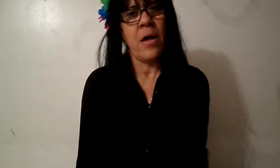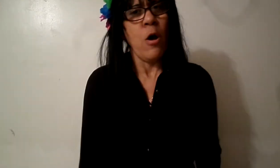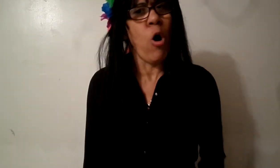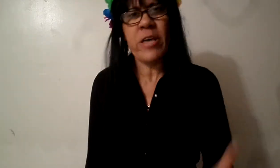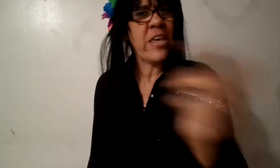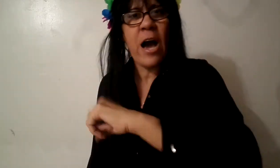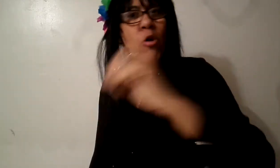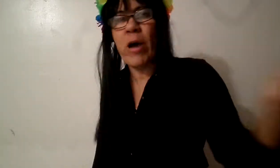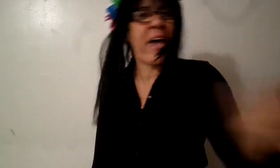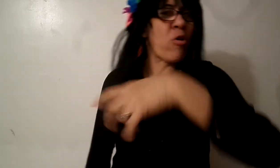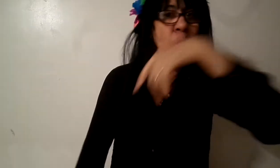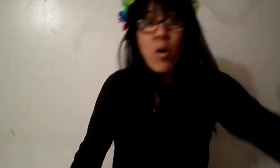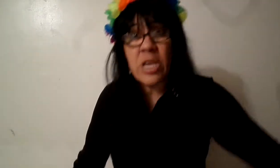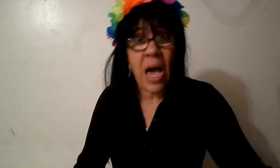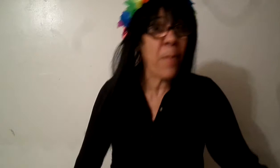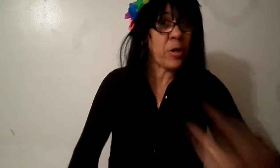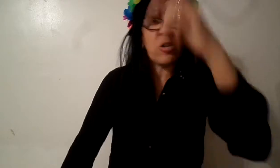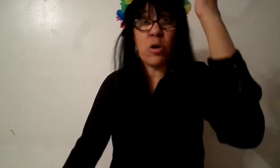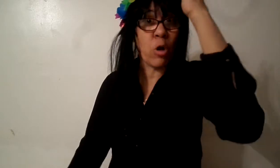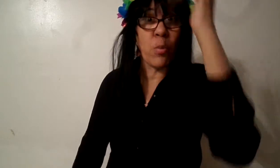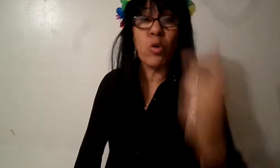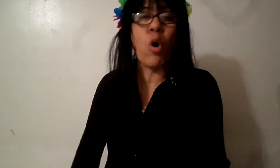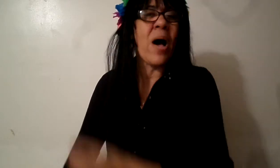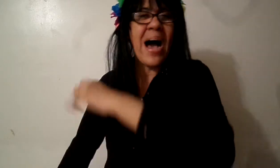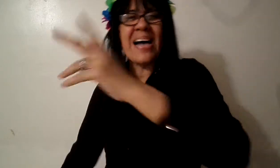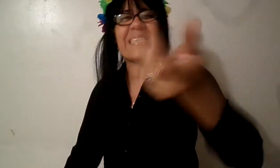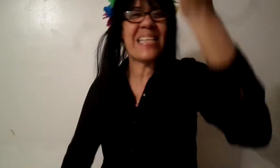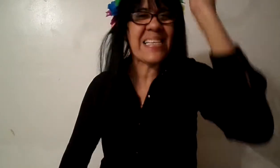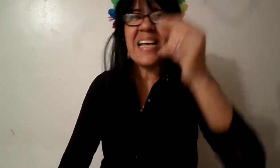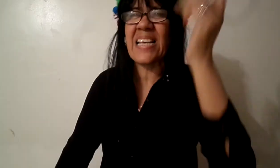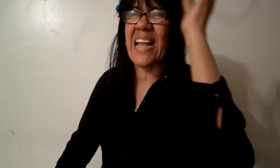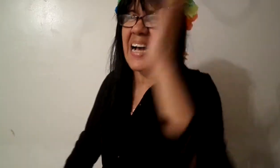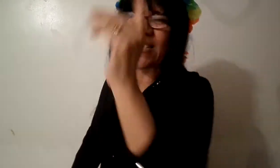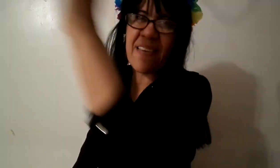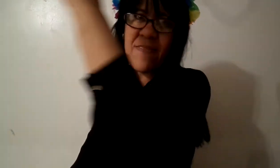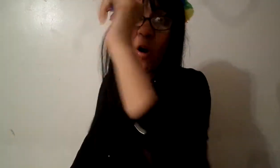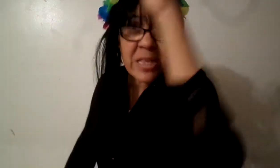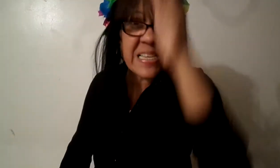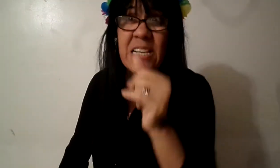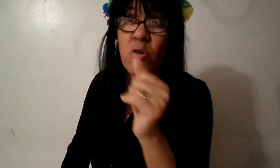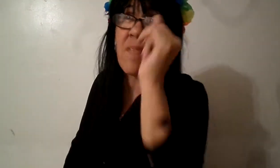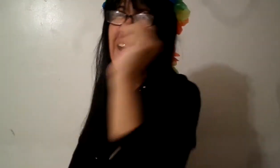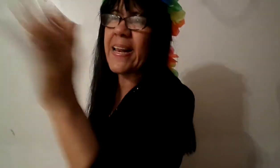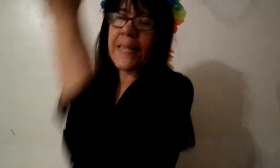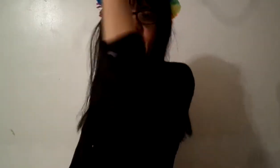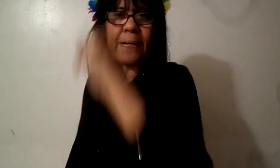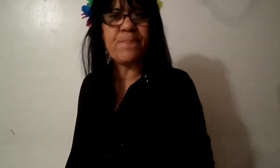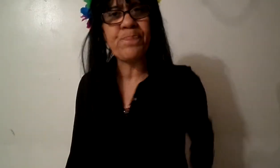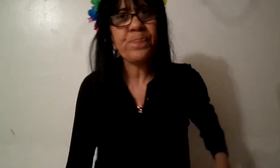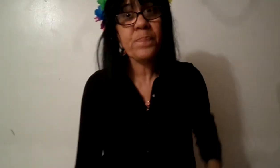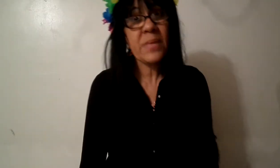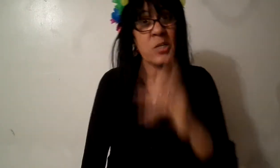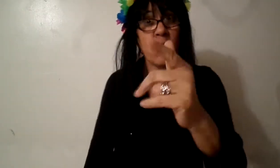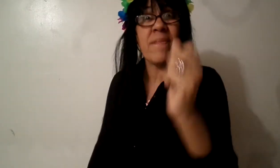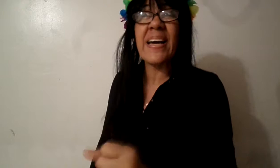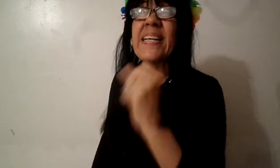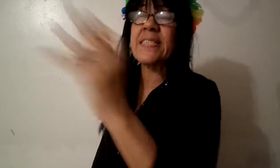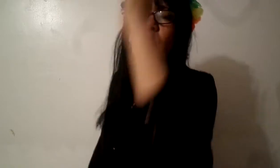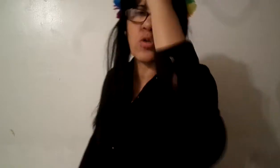hoy día lo que es comodidad y por eso es que todo el mundo hace y deshace la casa de Dios y dice que son evangelistas son evangelistos